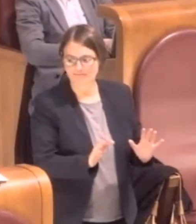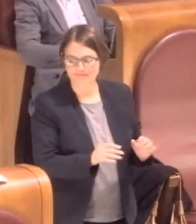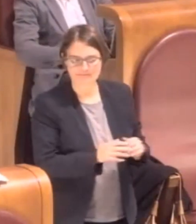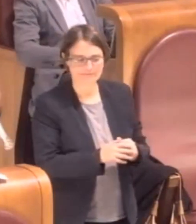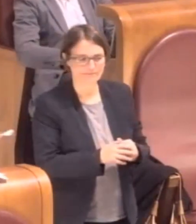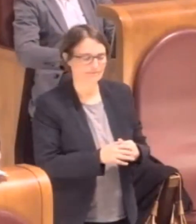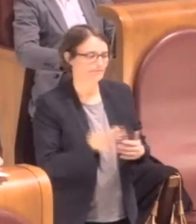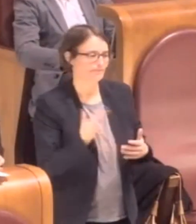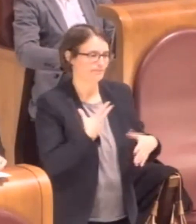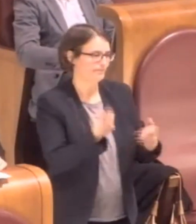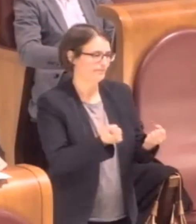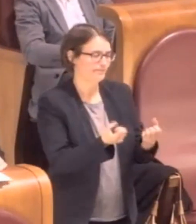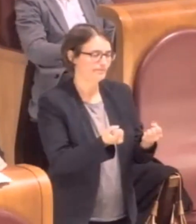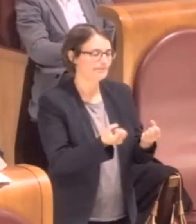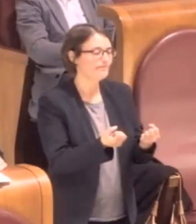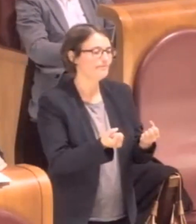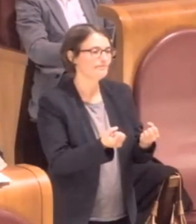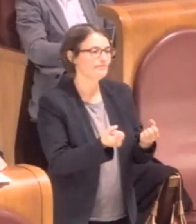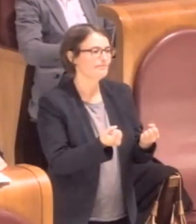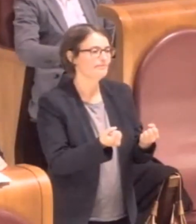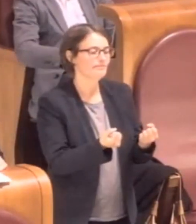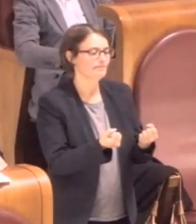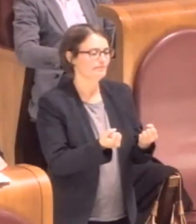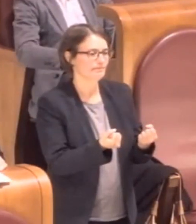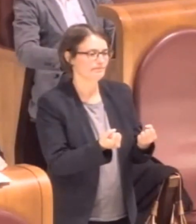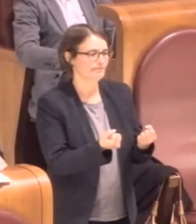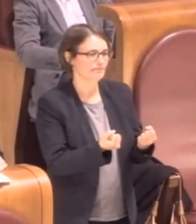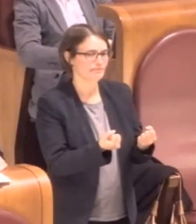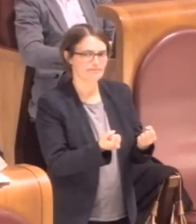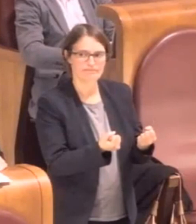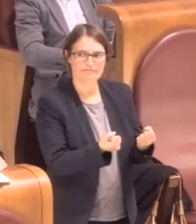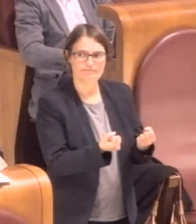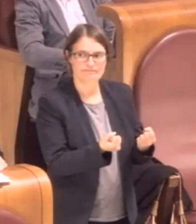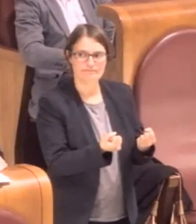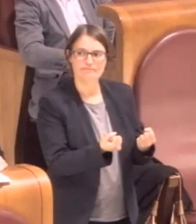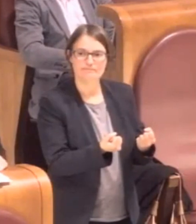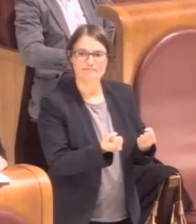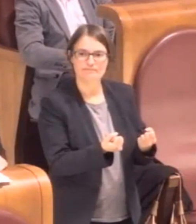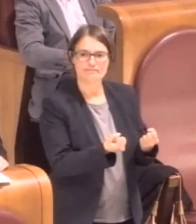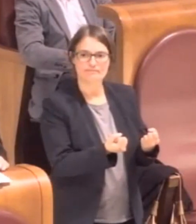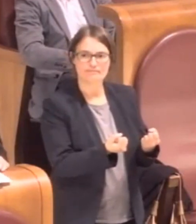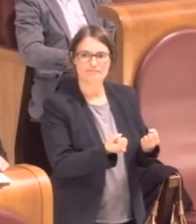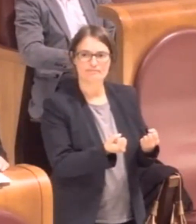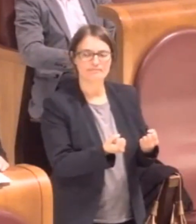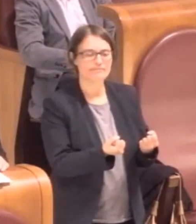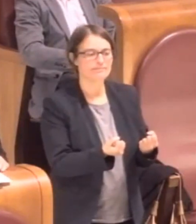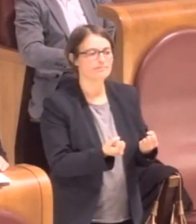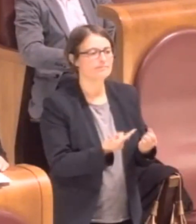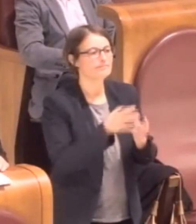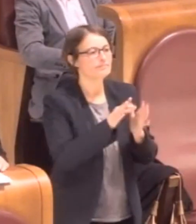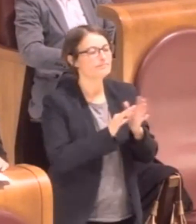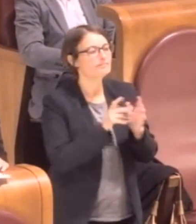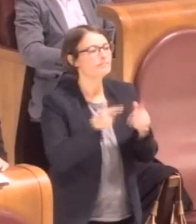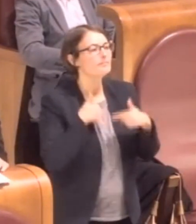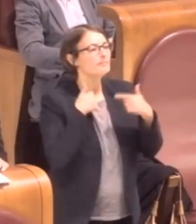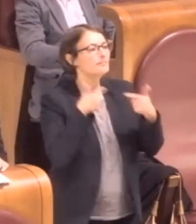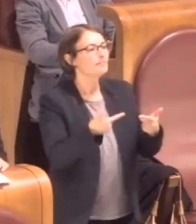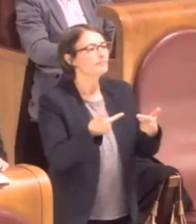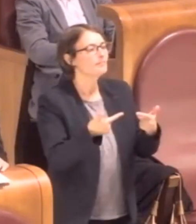Previamente andiamo a fornisce un indirizzo di ripartizione delle